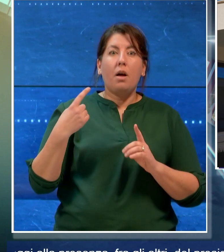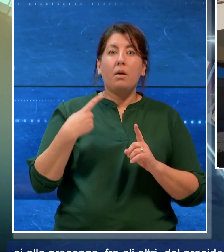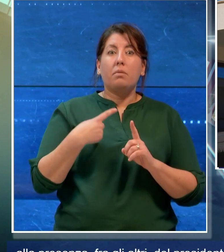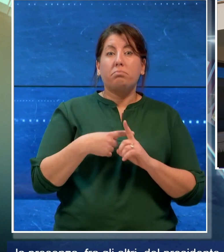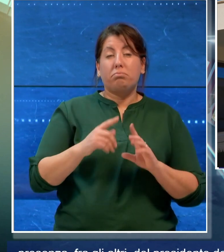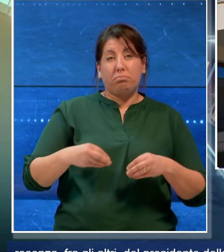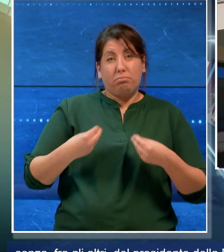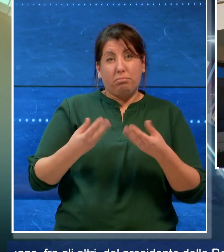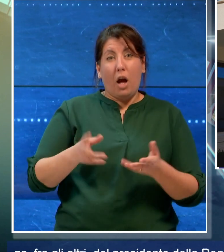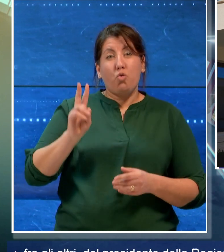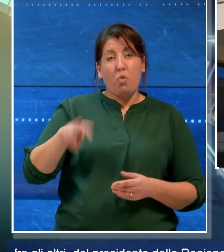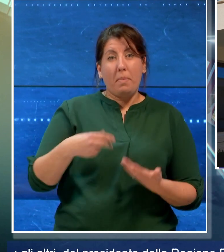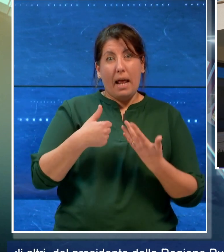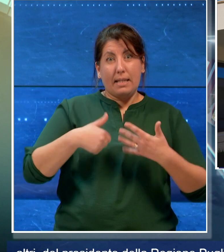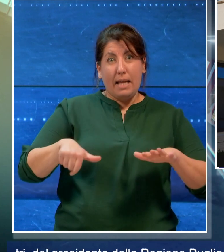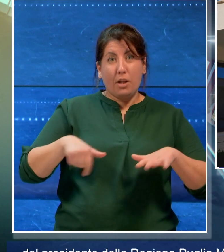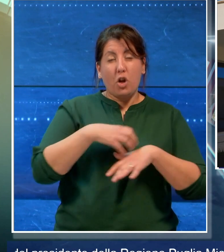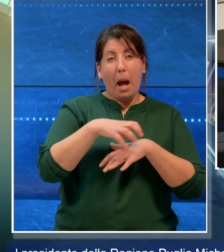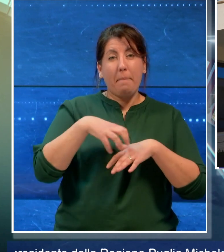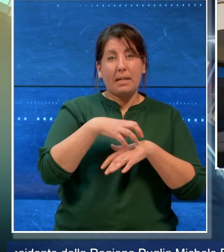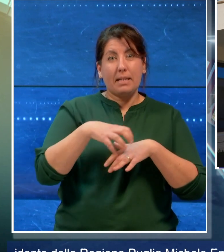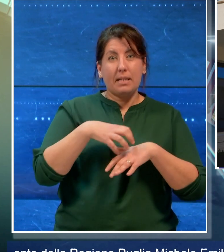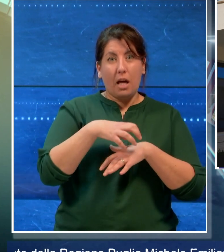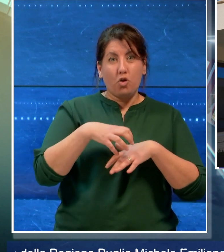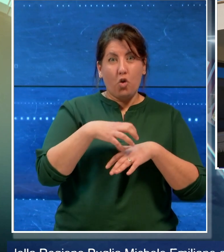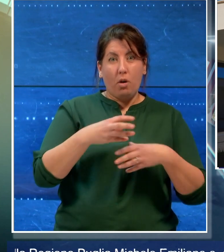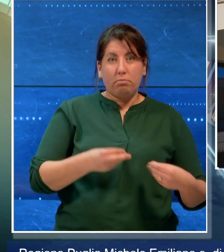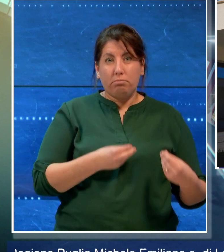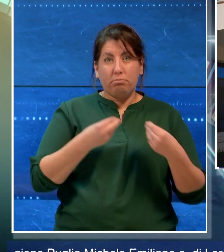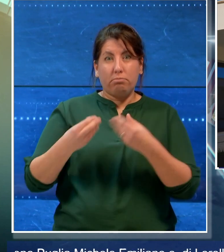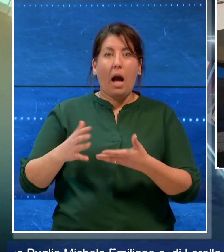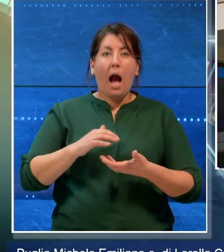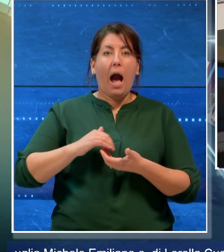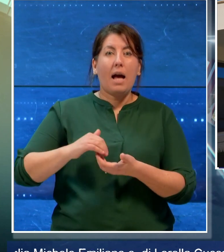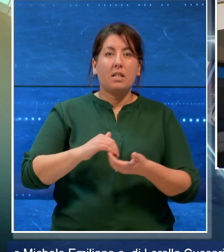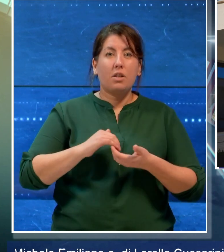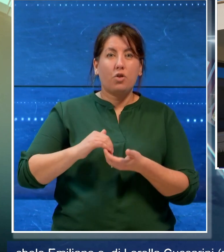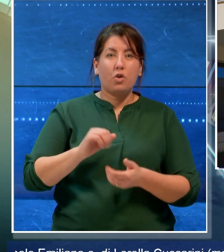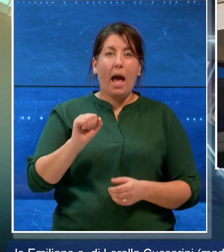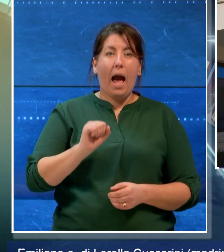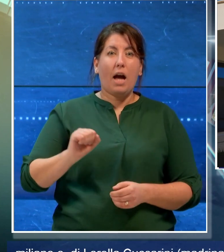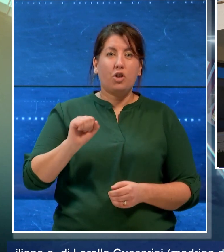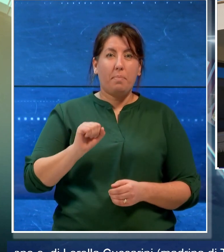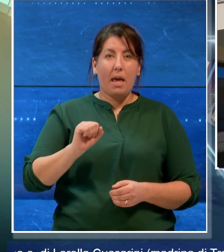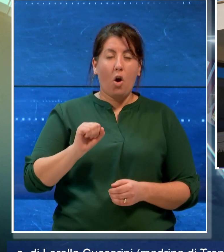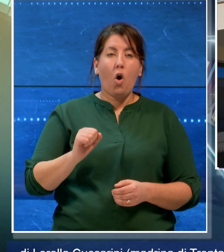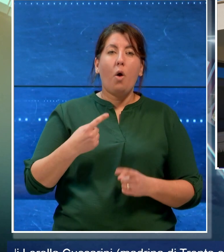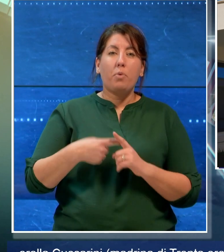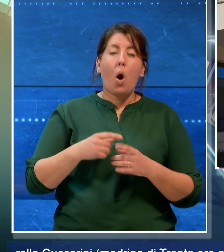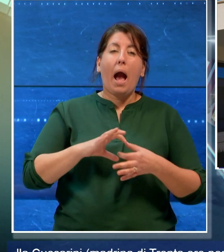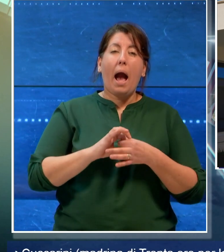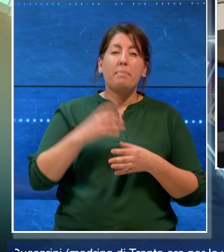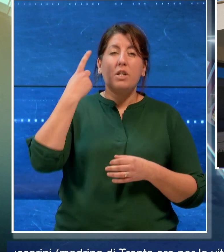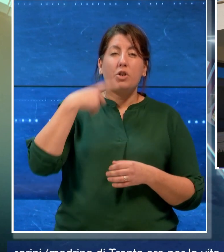2016 dall'amministrazione alla associazione a Gebeo e amici di